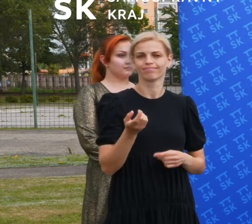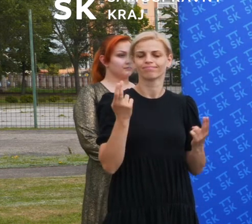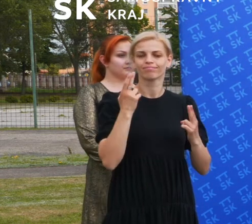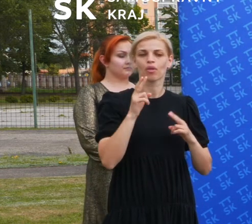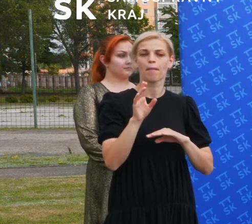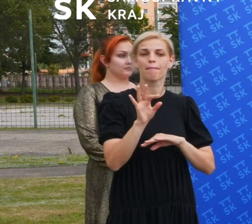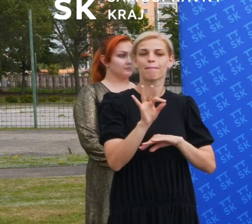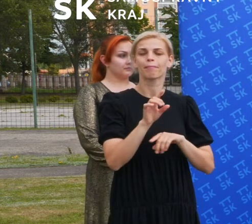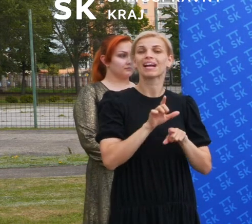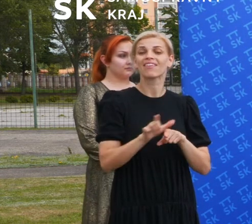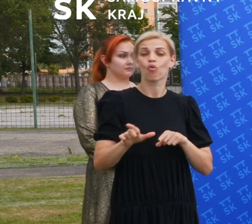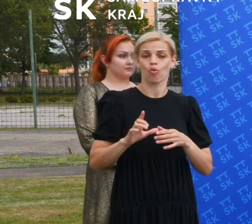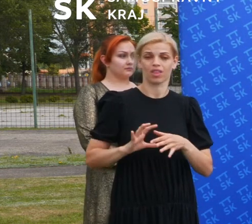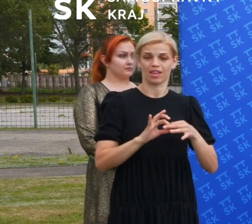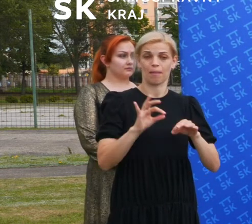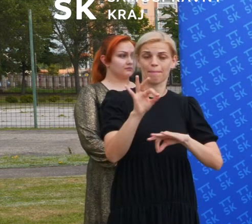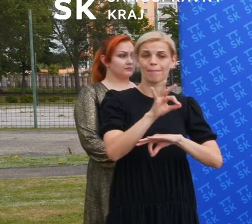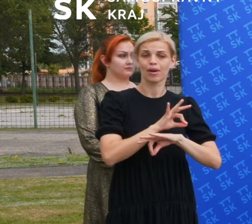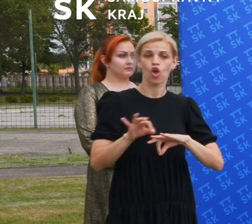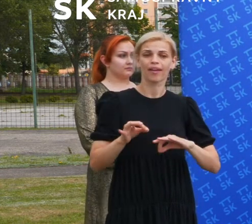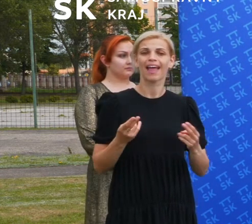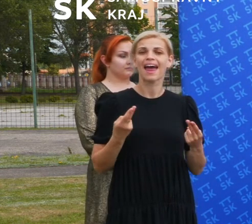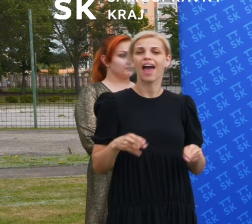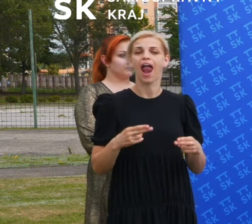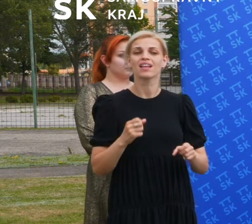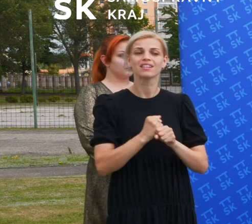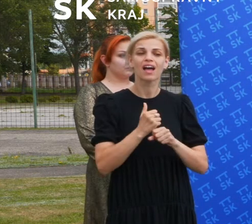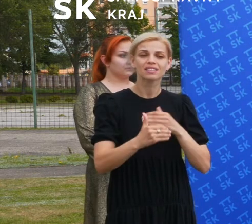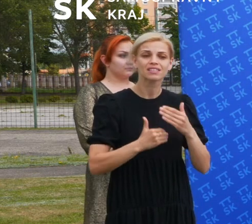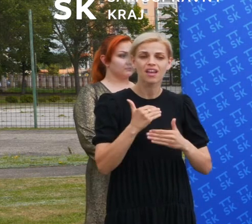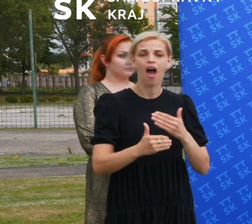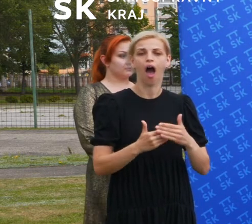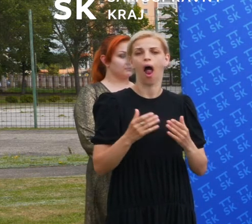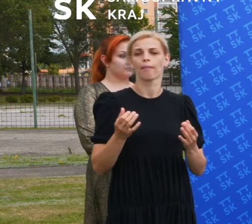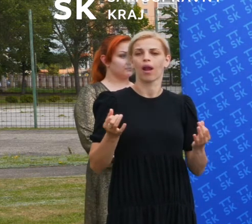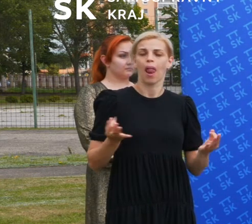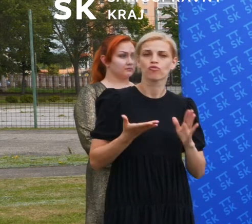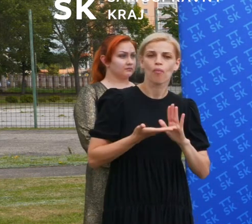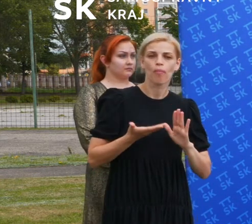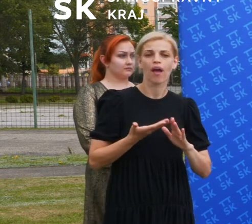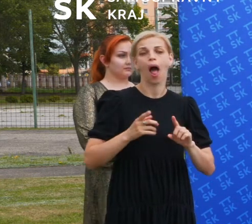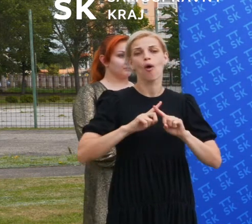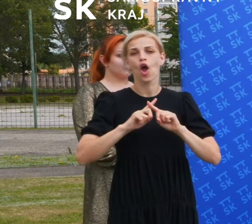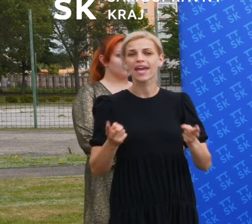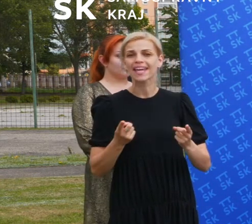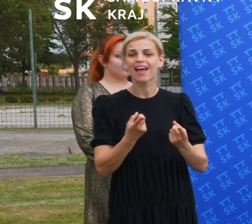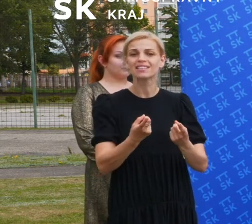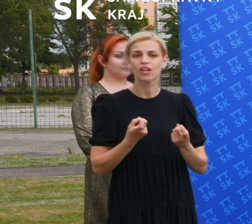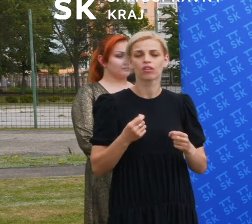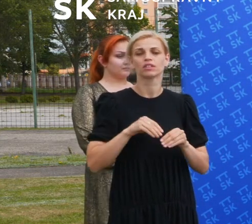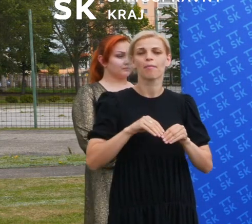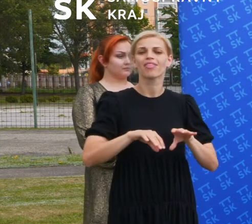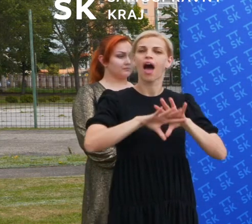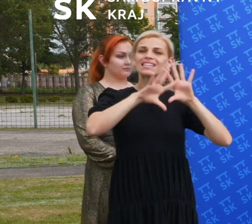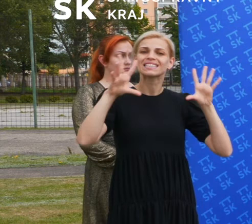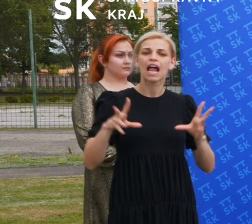projekt možno v tých realizáčných fázach zdvihli alebo našli iné zdroje. Takže rátame s 5 miliónovou